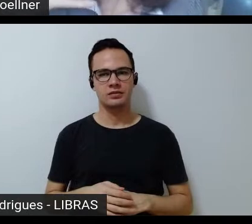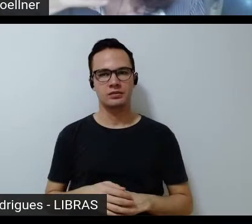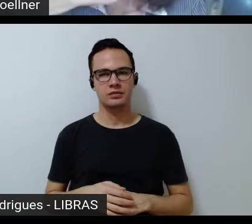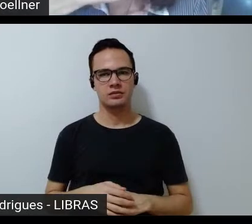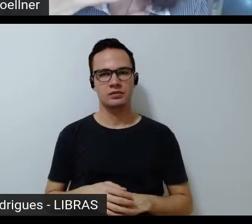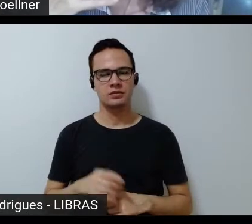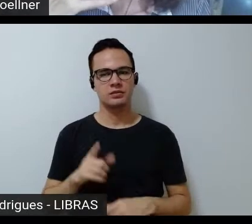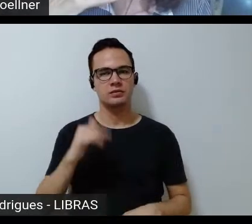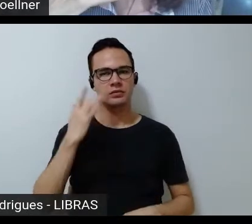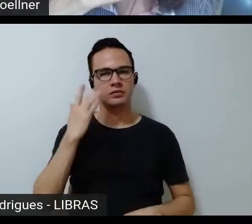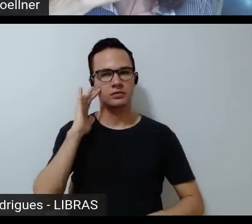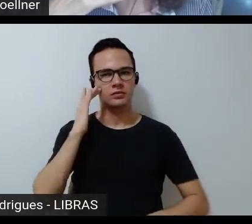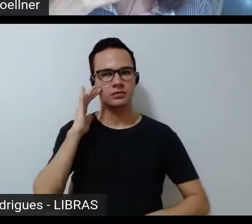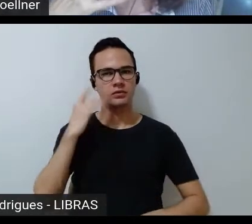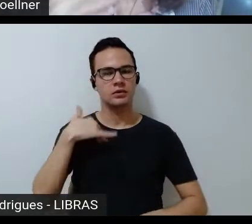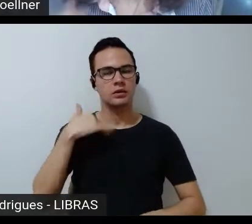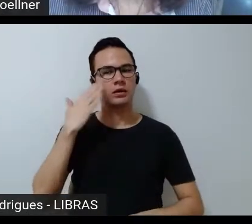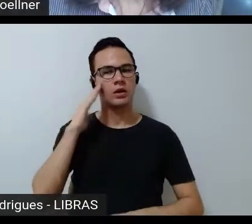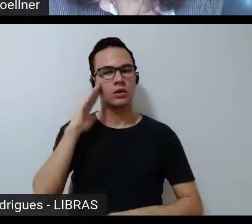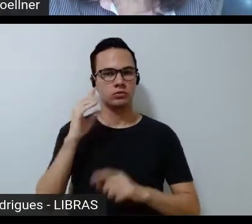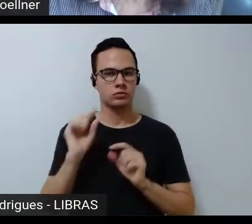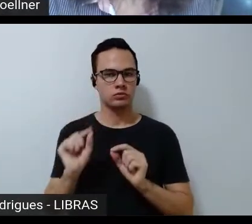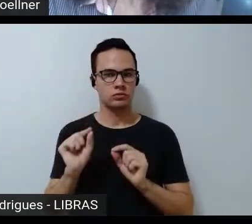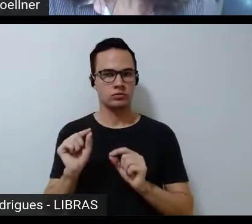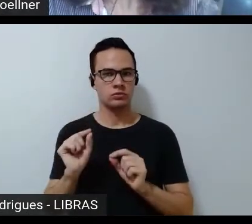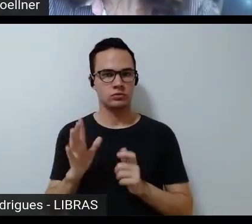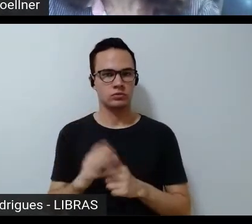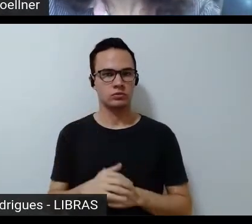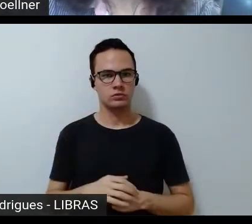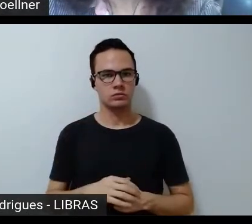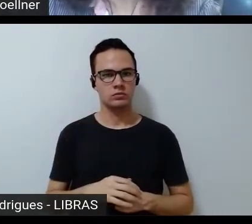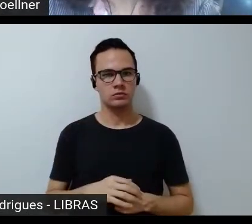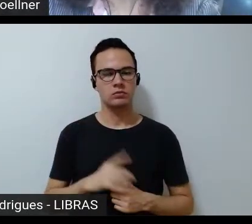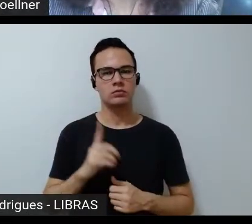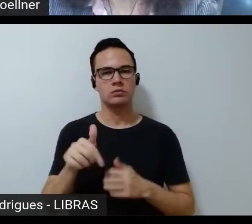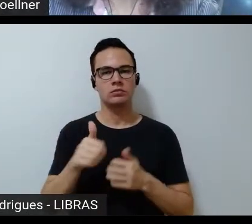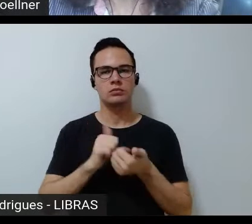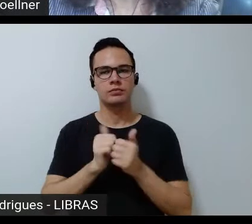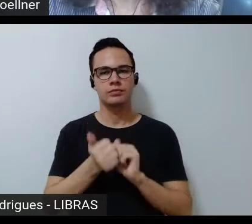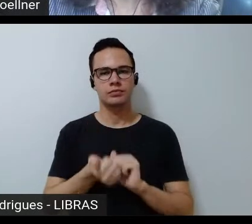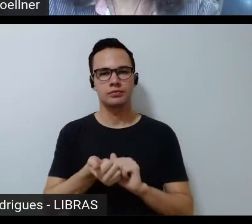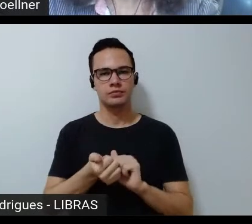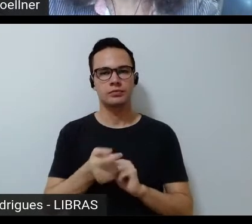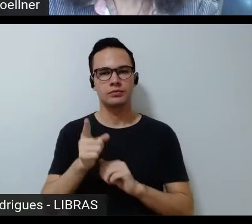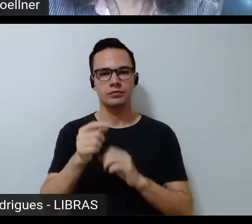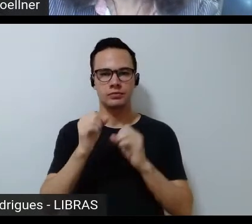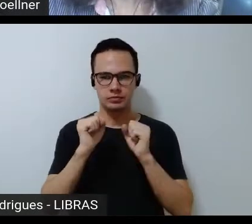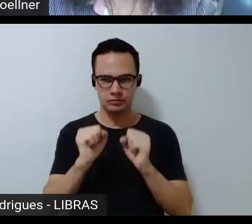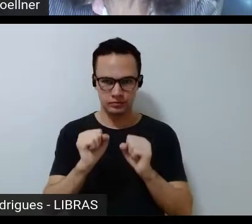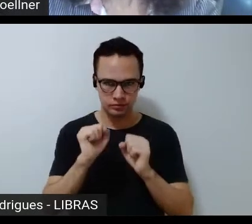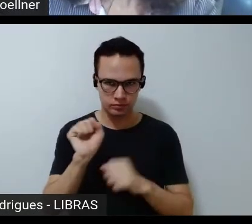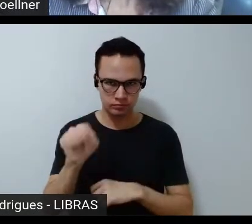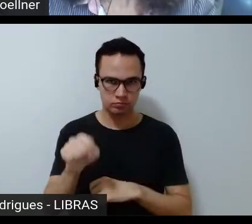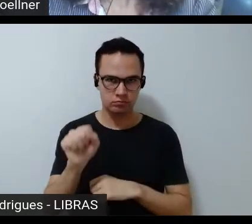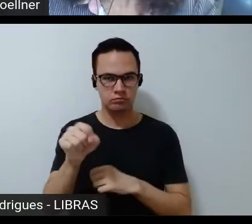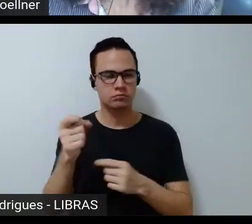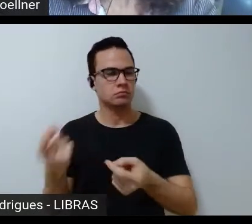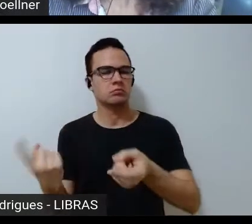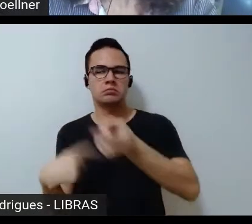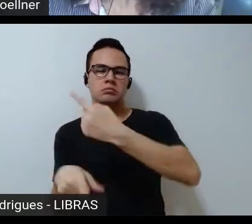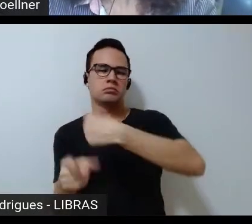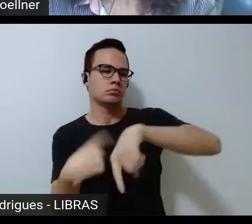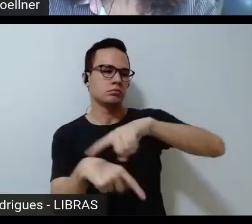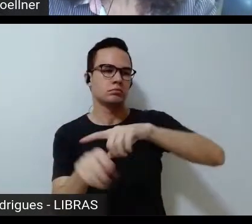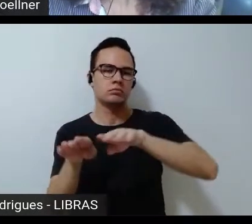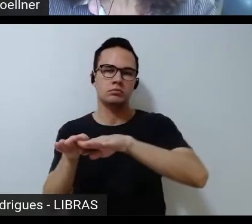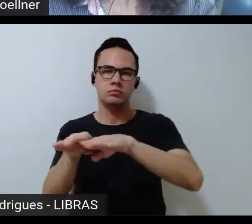O que você acha? Primeiro que eu entendo que o esporte ele pode ser democrático ou ele pode